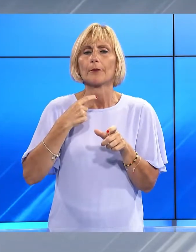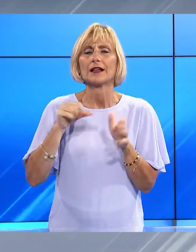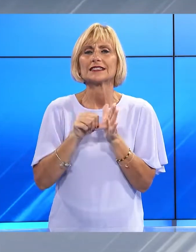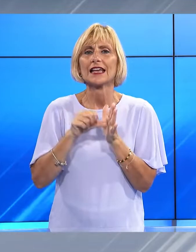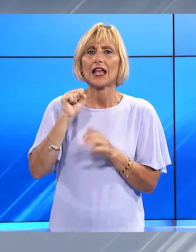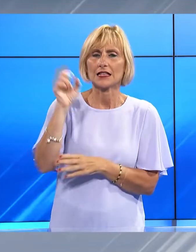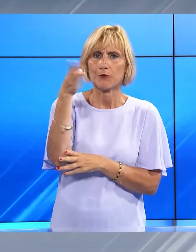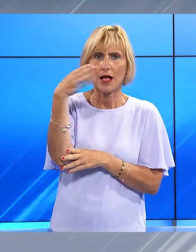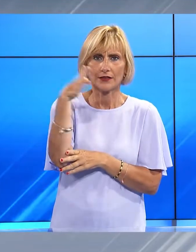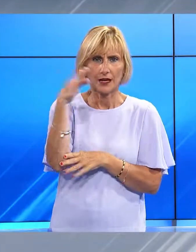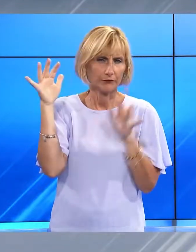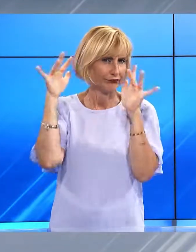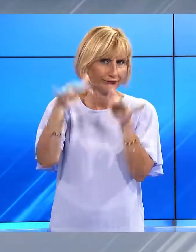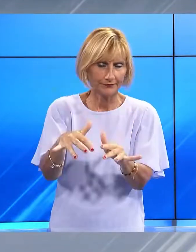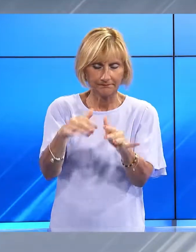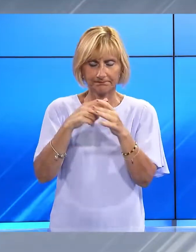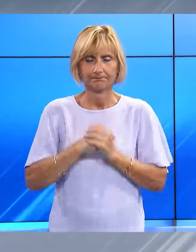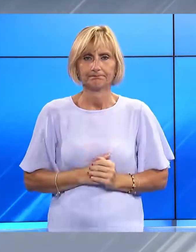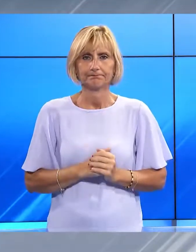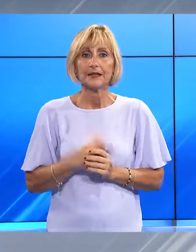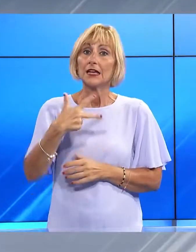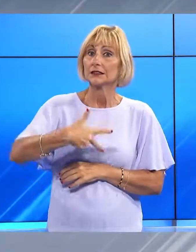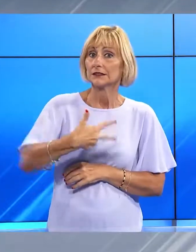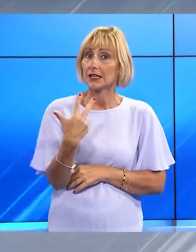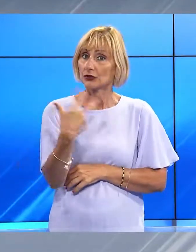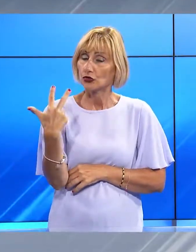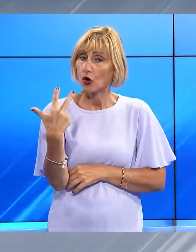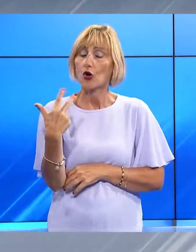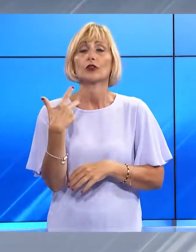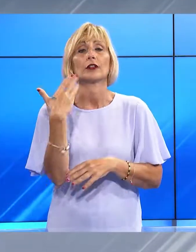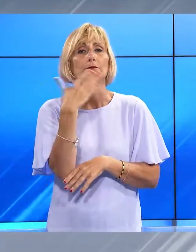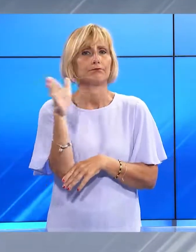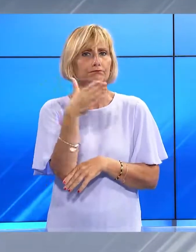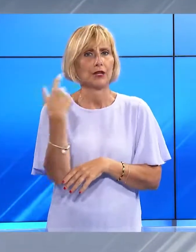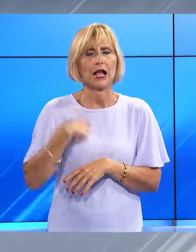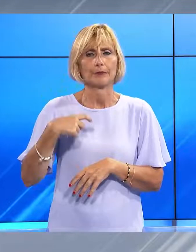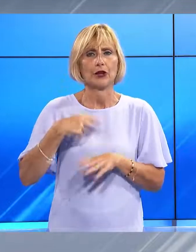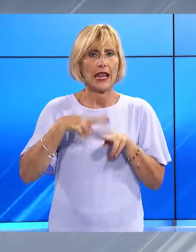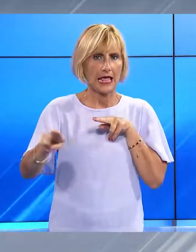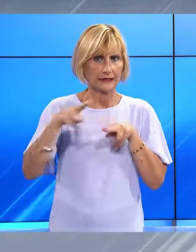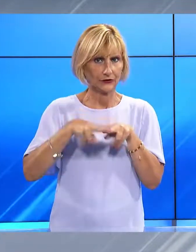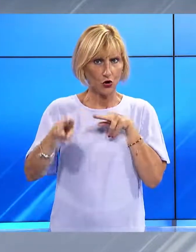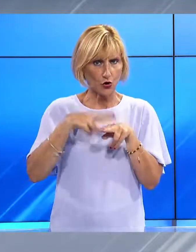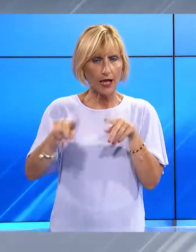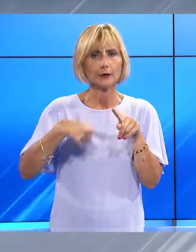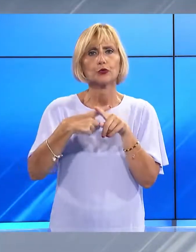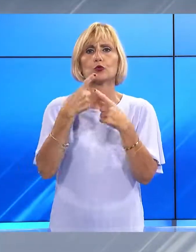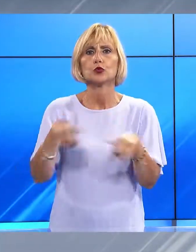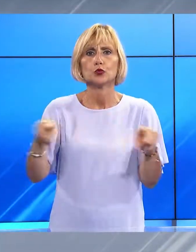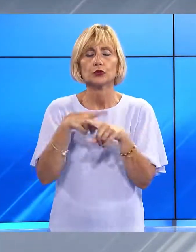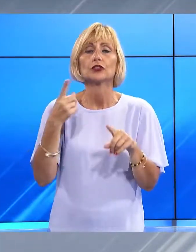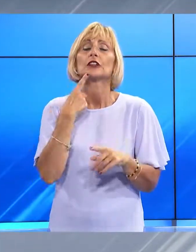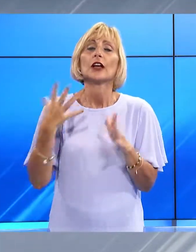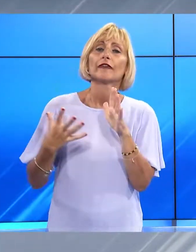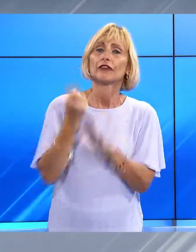sbandieratori. Si è chiuso alla tre giorni della Tenzone Aurea i campionati nazionali di sbandieratori e musici, con la vittoria nella